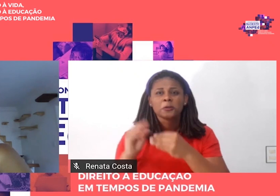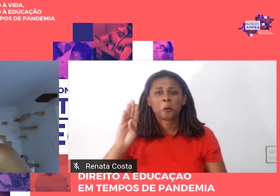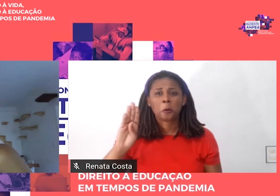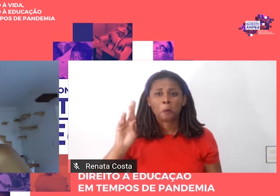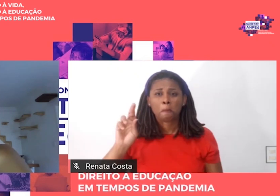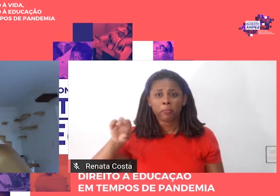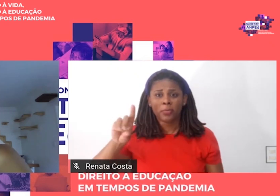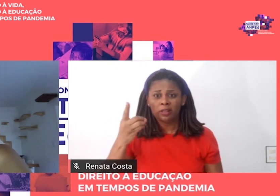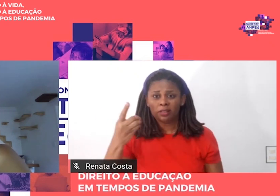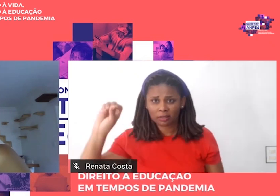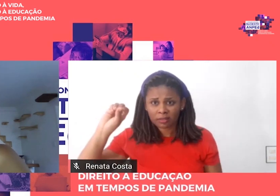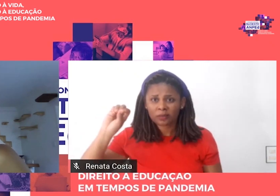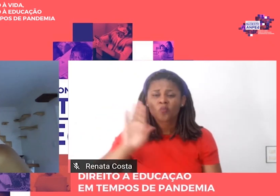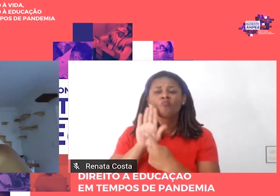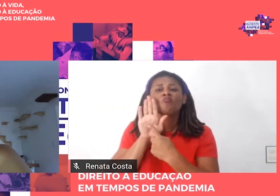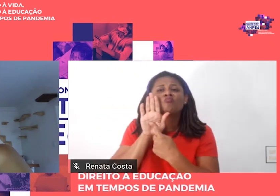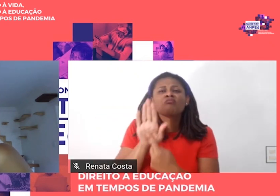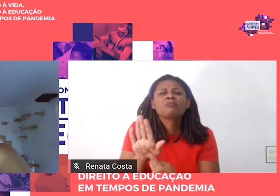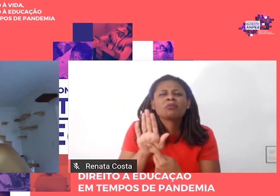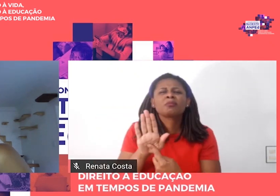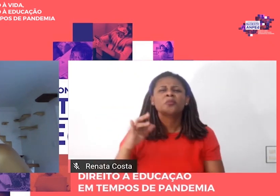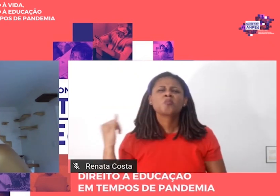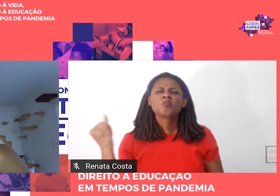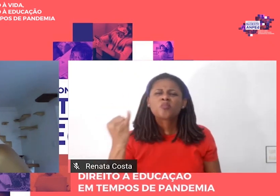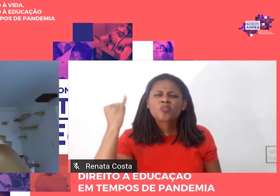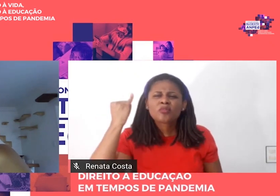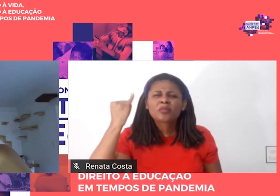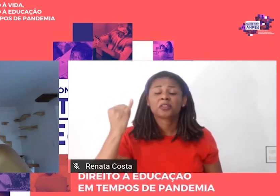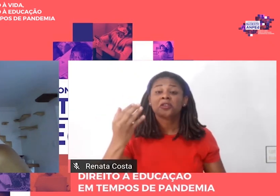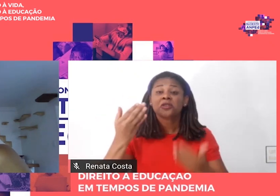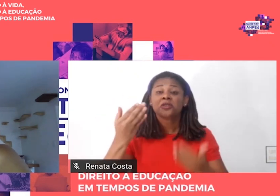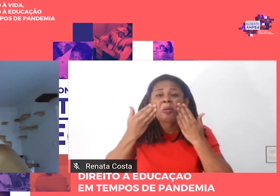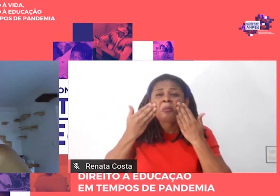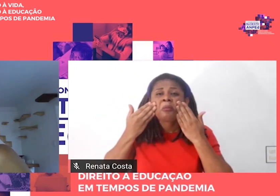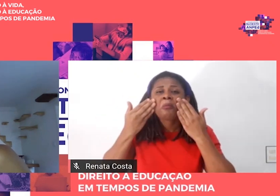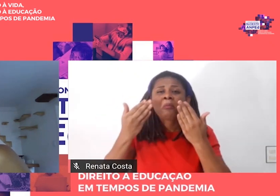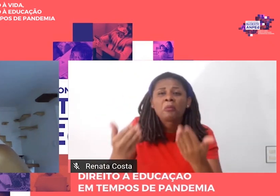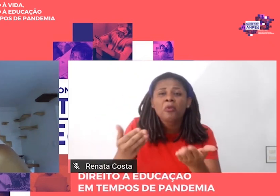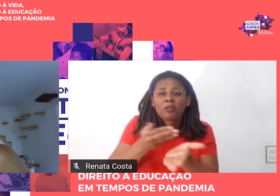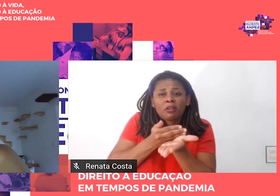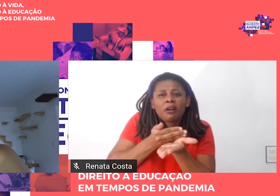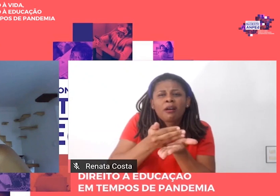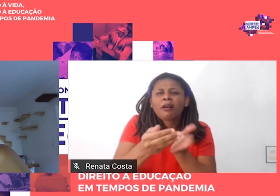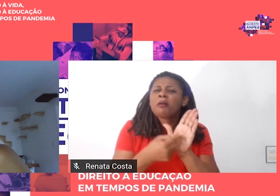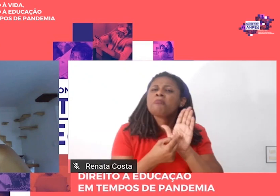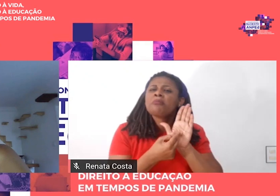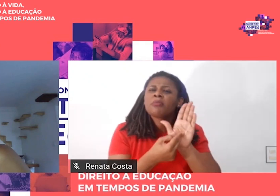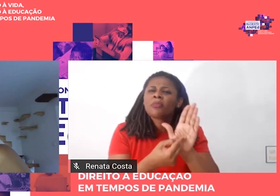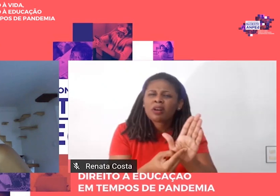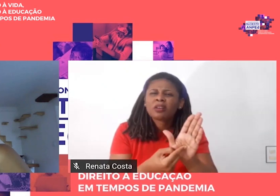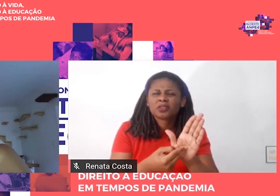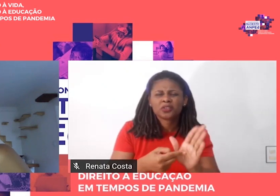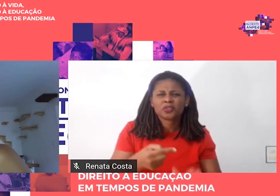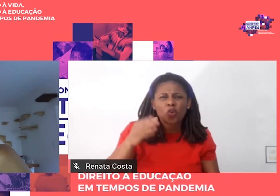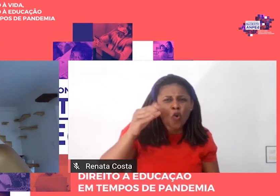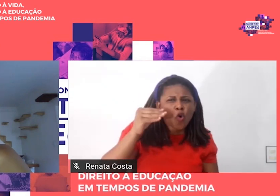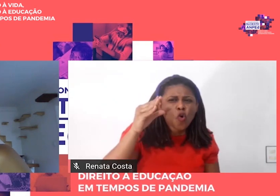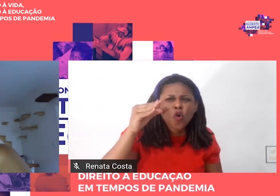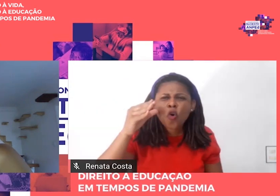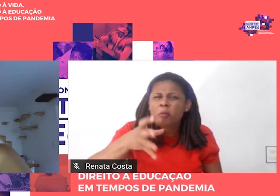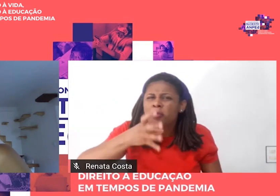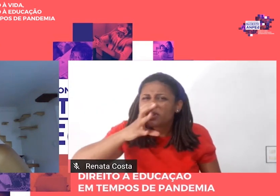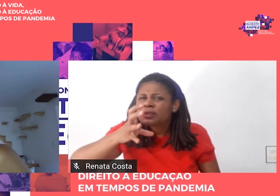e é relevante para enfatizar que, a partir dele, se observa de parte a parte o